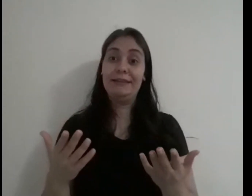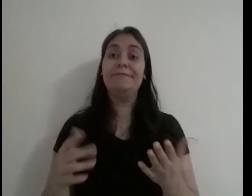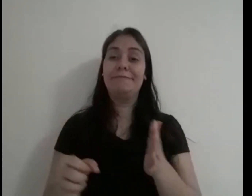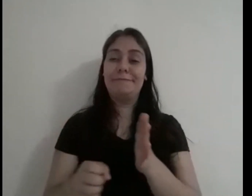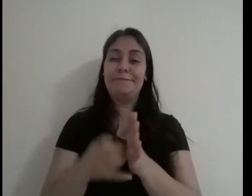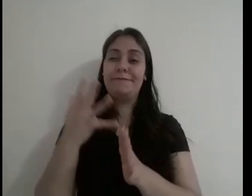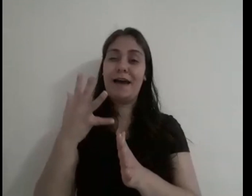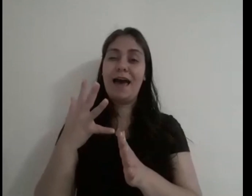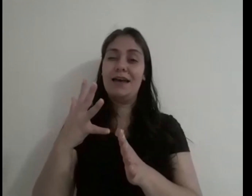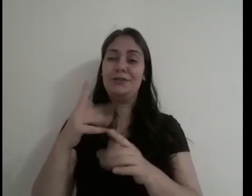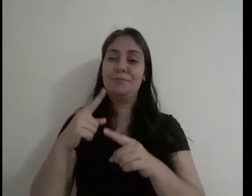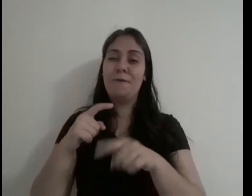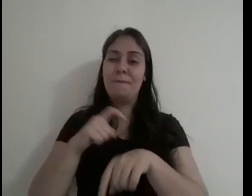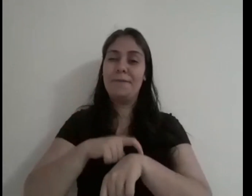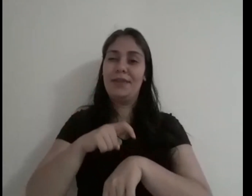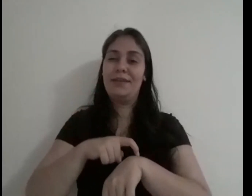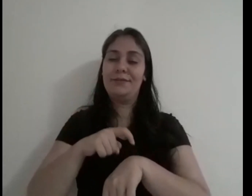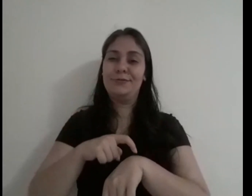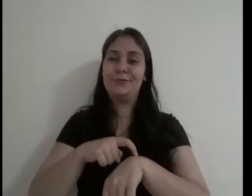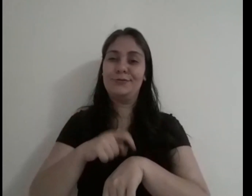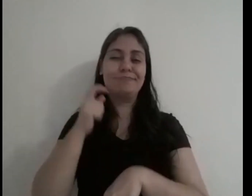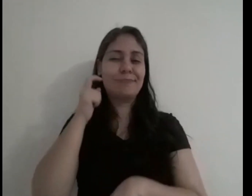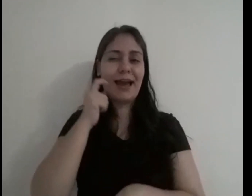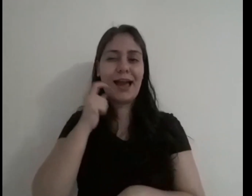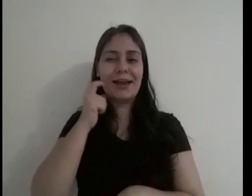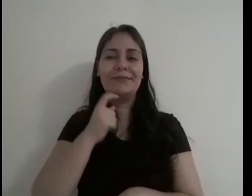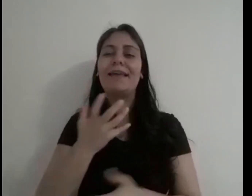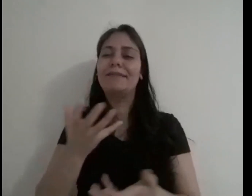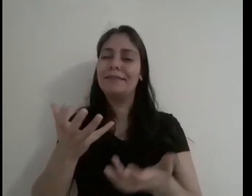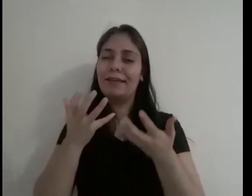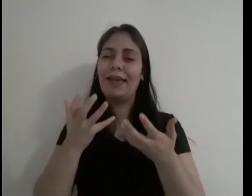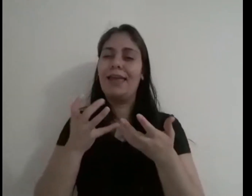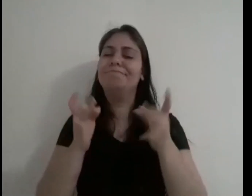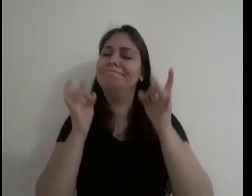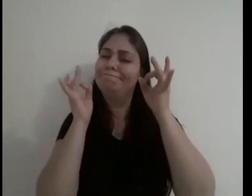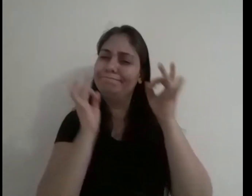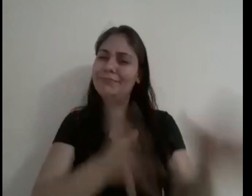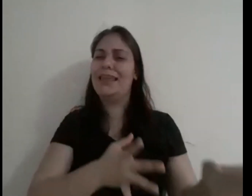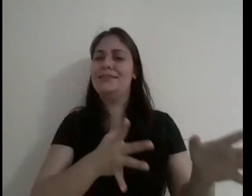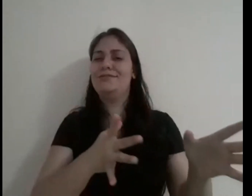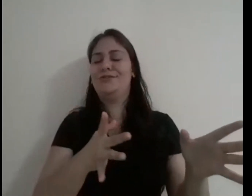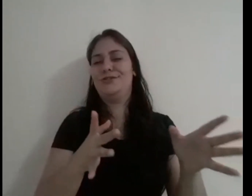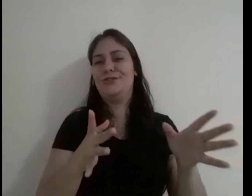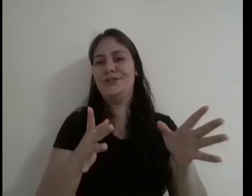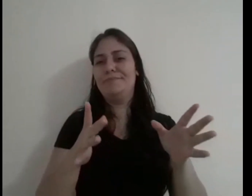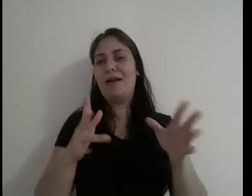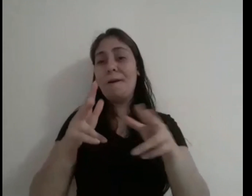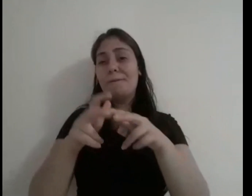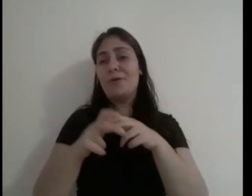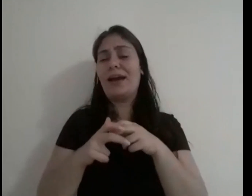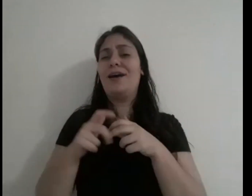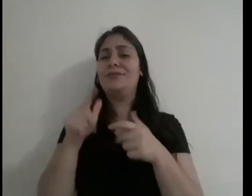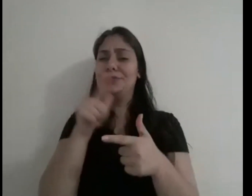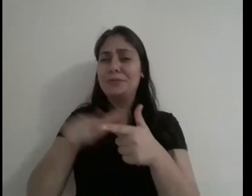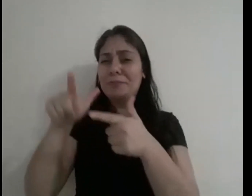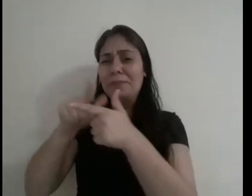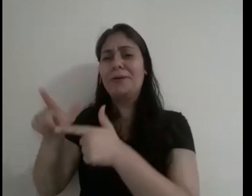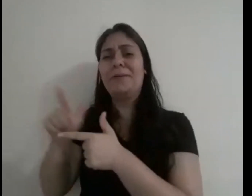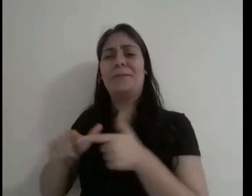E aí, em vários momentos, Kardec pensou em desistir de tudo, por causa dos variados